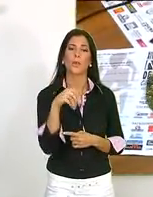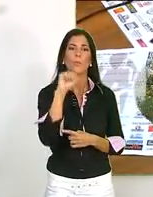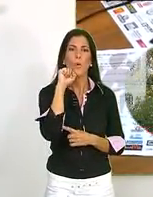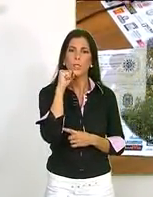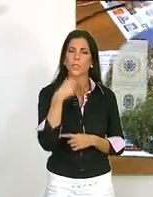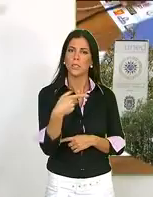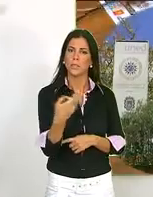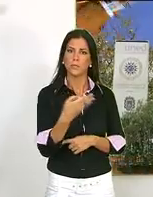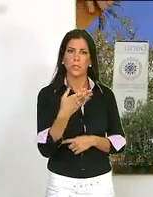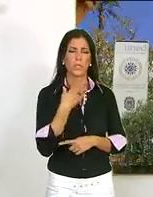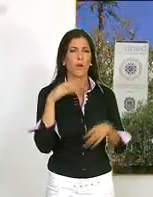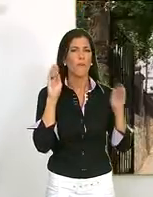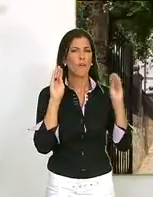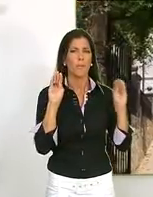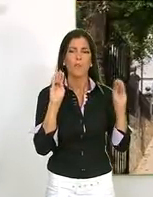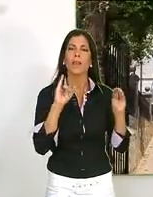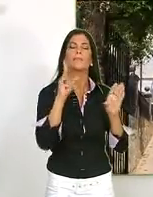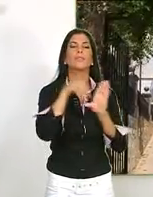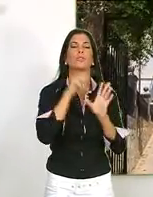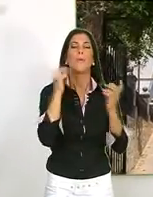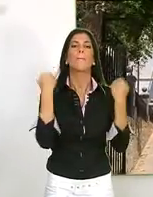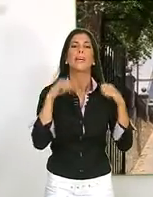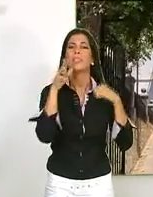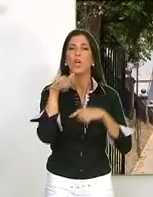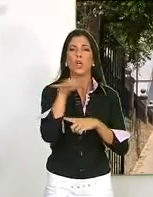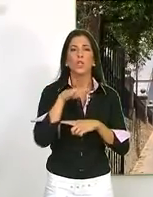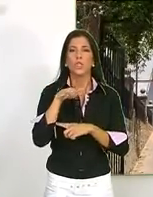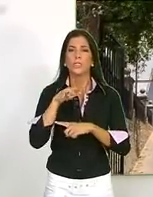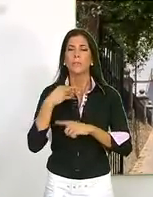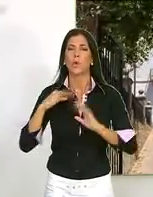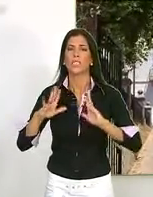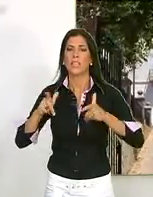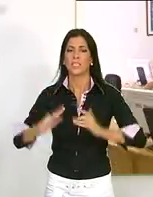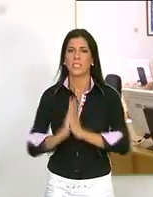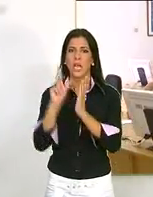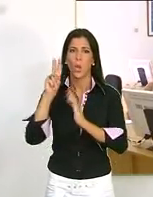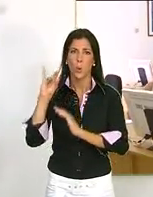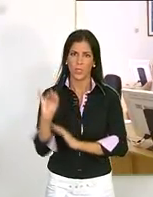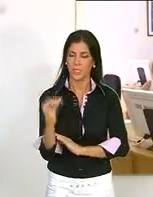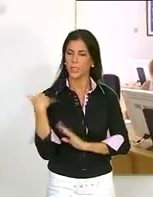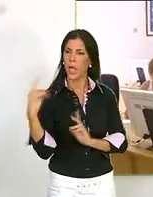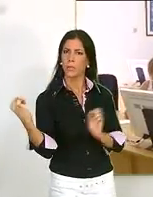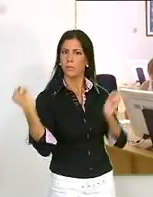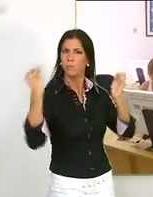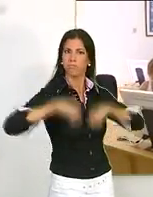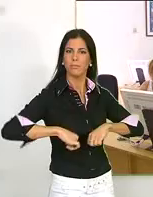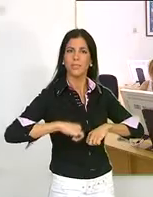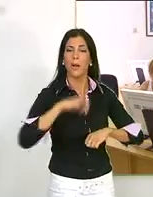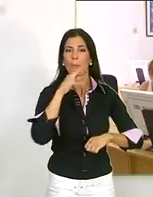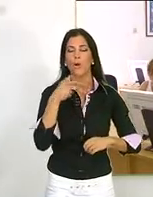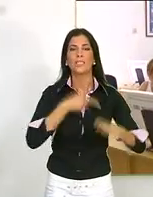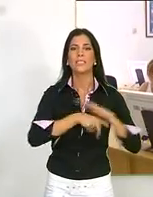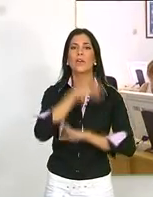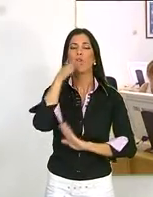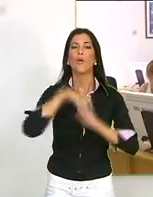Los alumnos de la UNED de Motril completarán su formación con prácticas en la Residencia San Luis. A